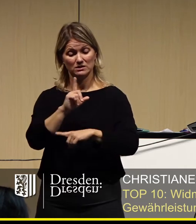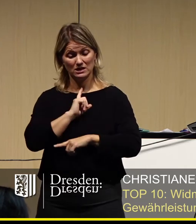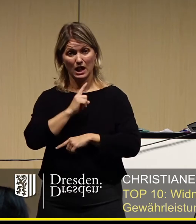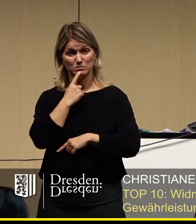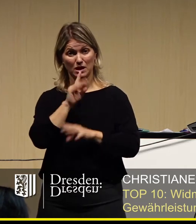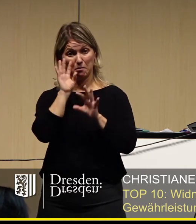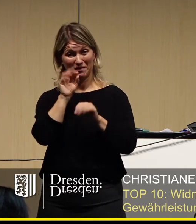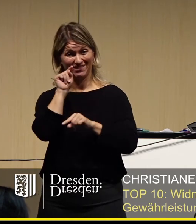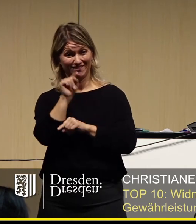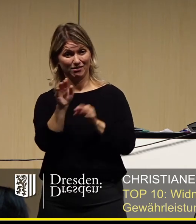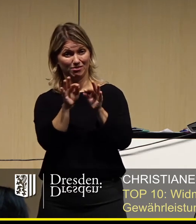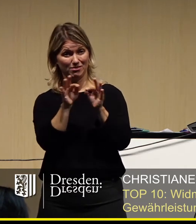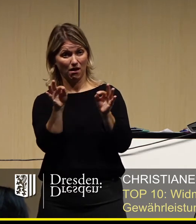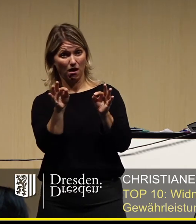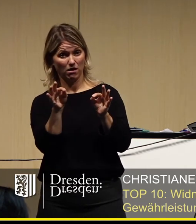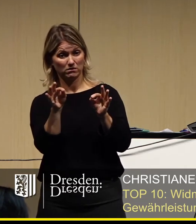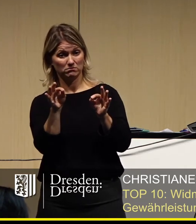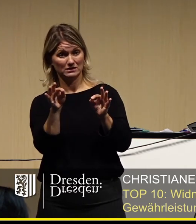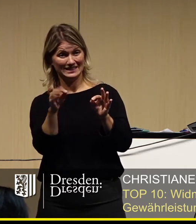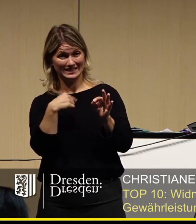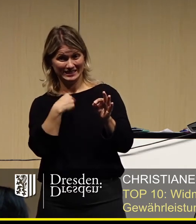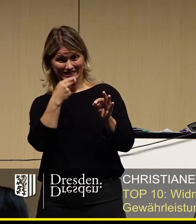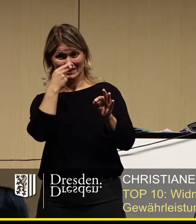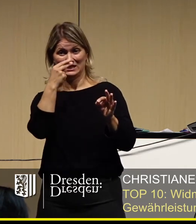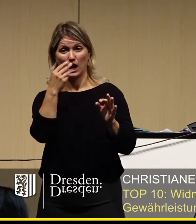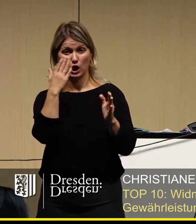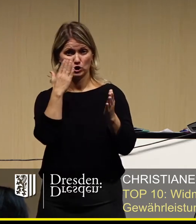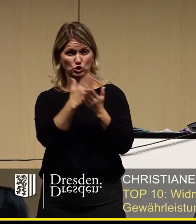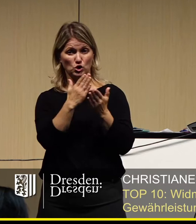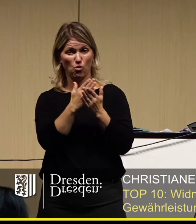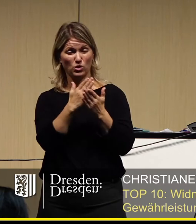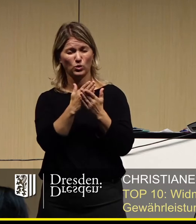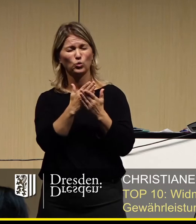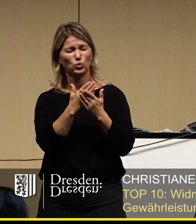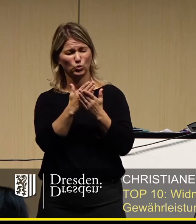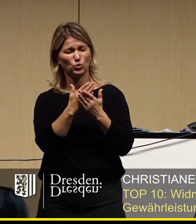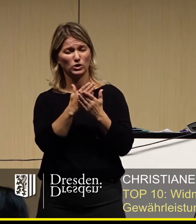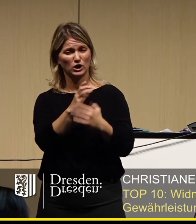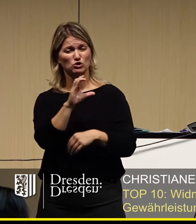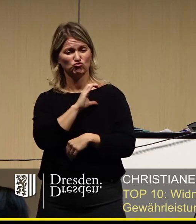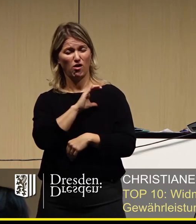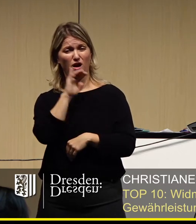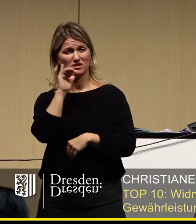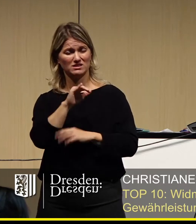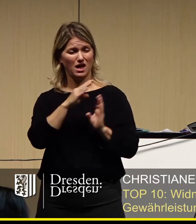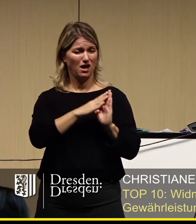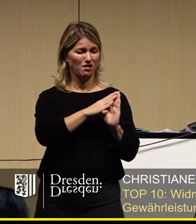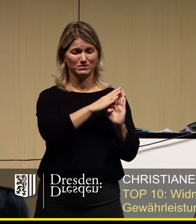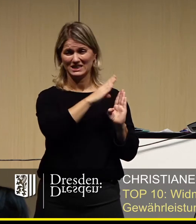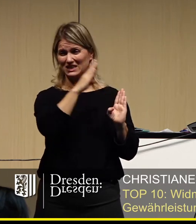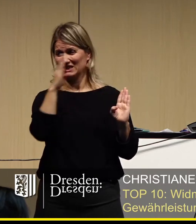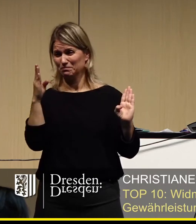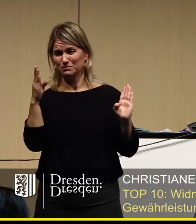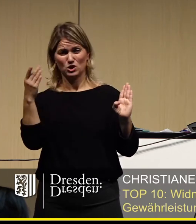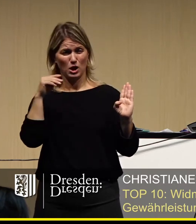sich abzeichnet, dass die Wahrscheinlichkeit ganz groß ist, dass man mittendrin abbrechen müsste, dann